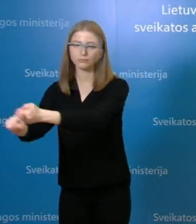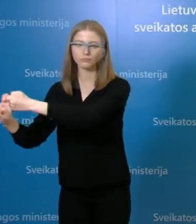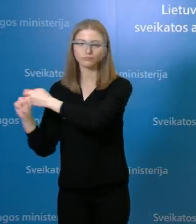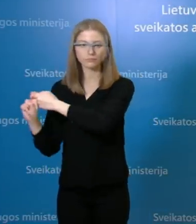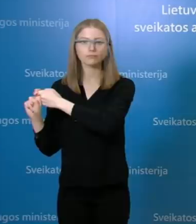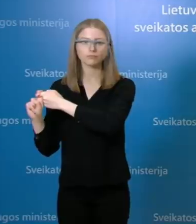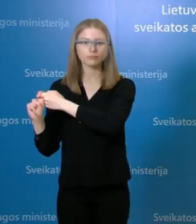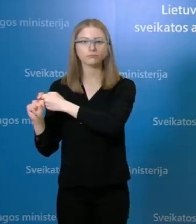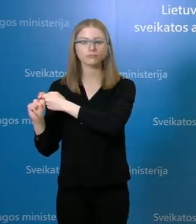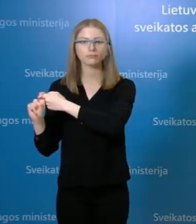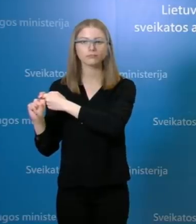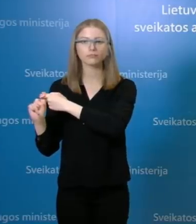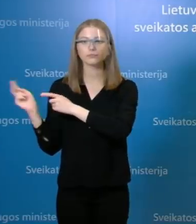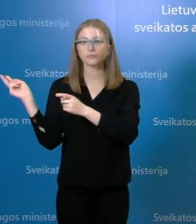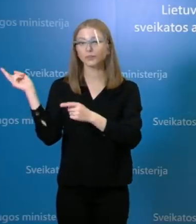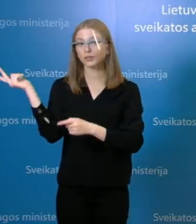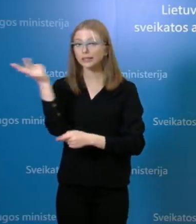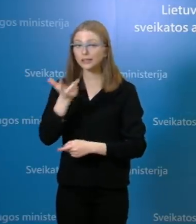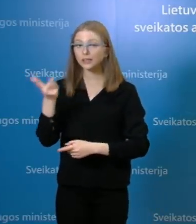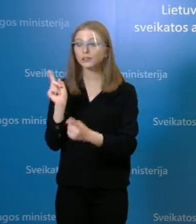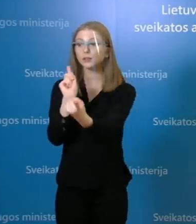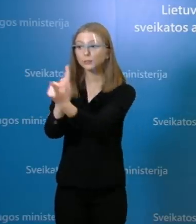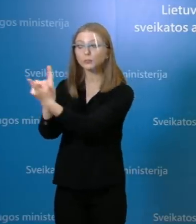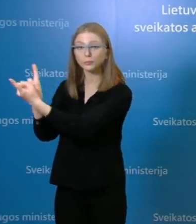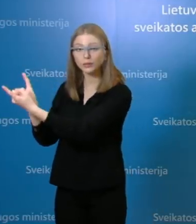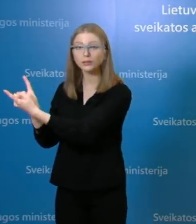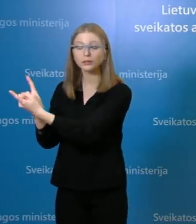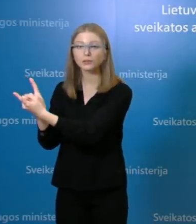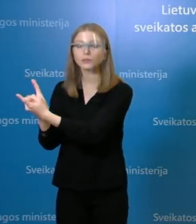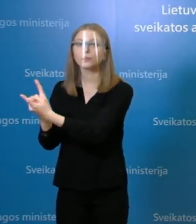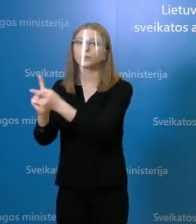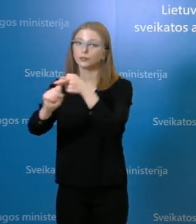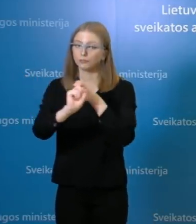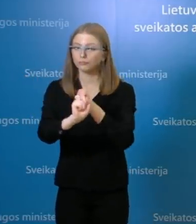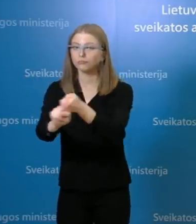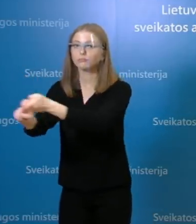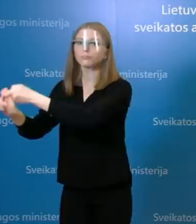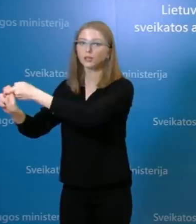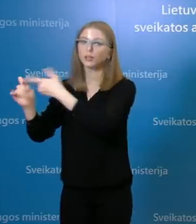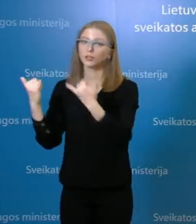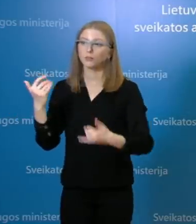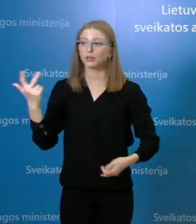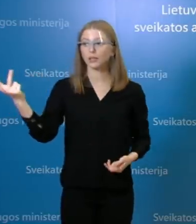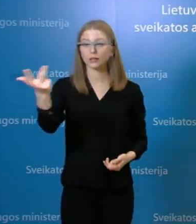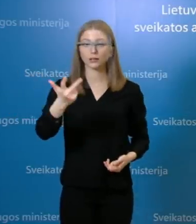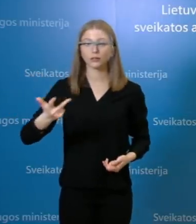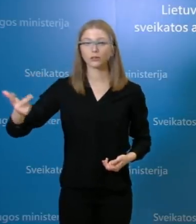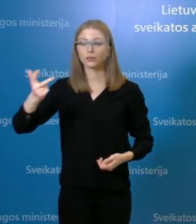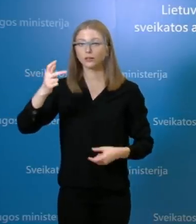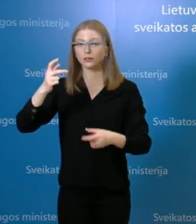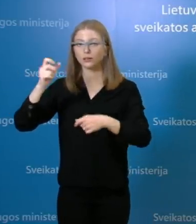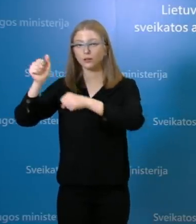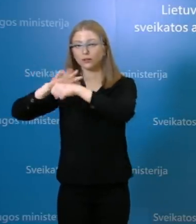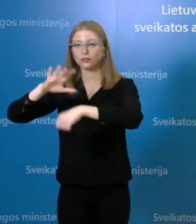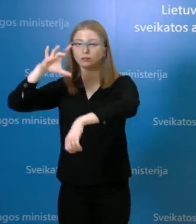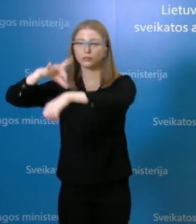kai jo susitiko su sergančiu asmeniu, na ir įvyko kaip įvyko. Ir juom dabar patvirtinta, kadangi visą tą laiką